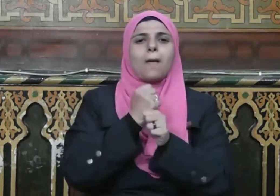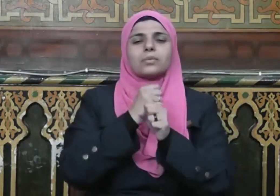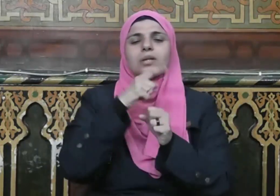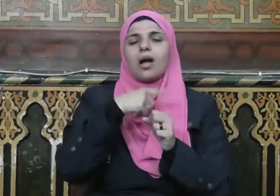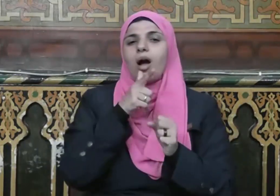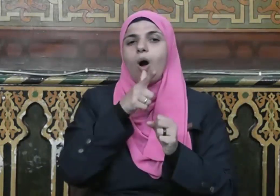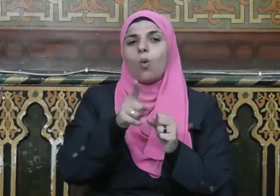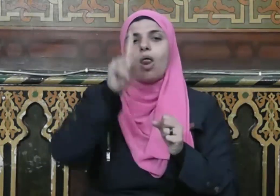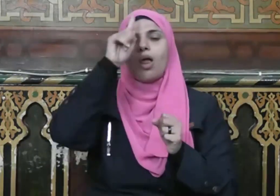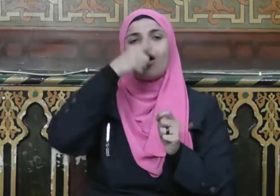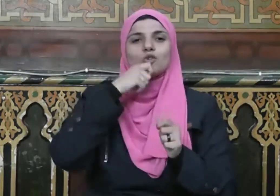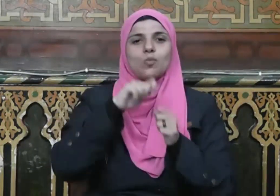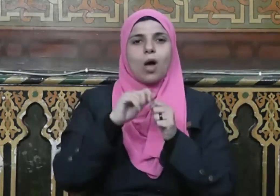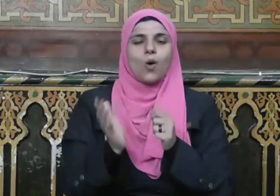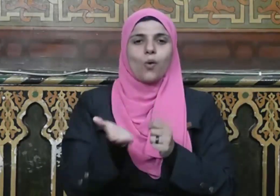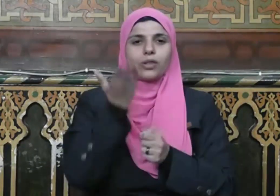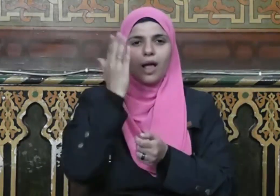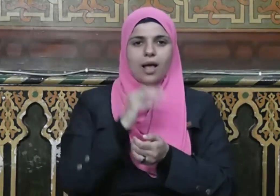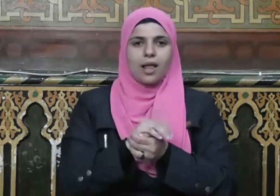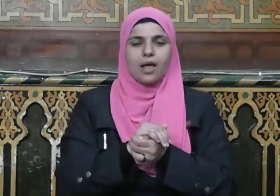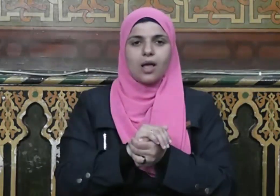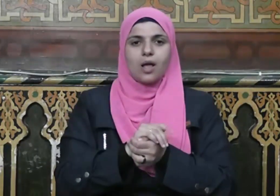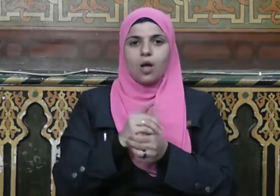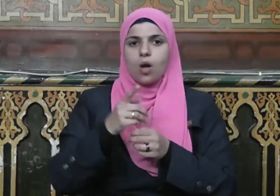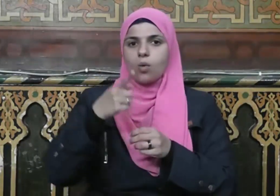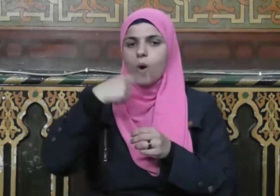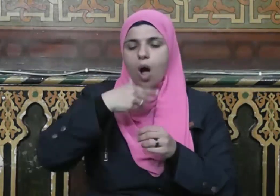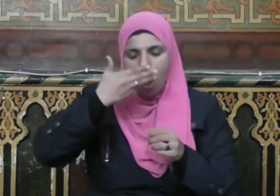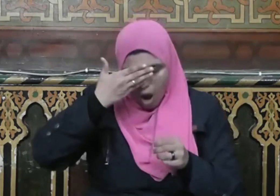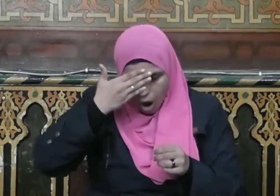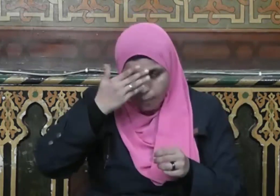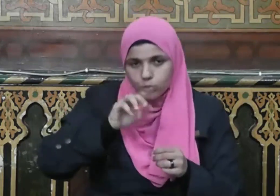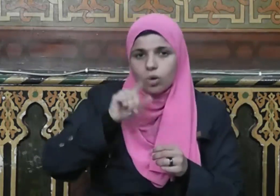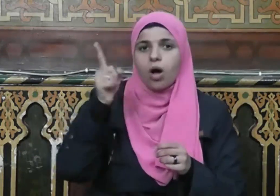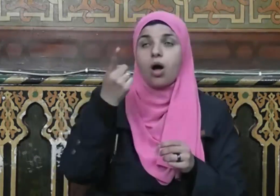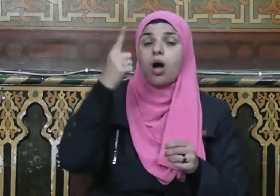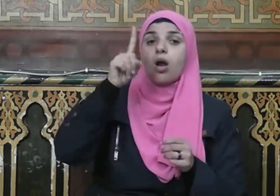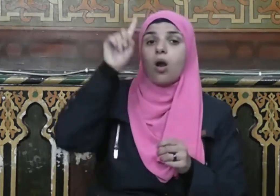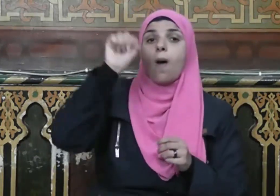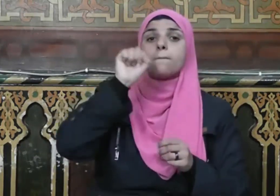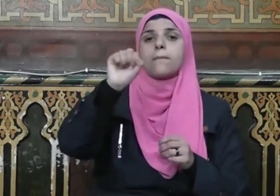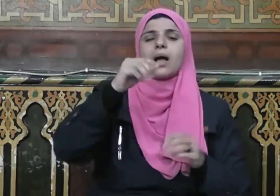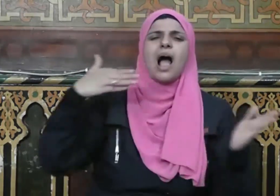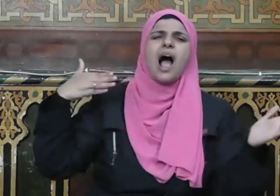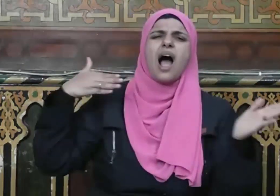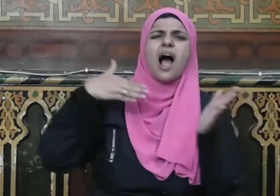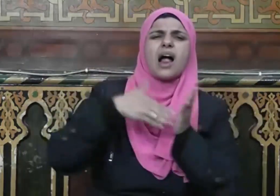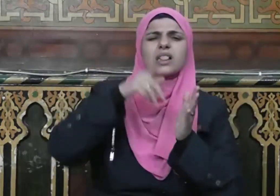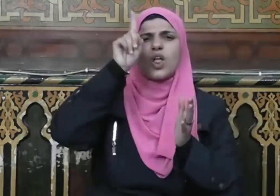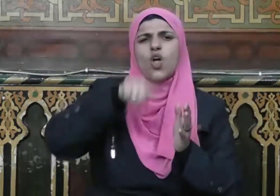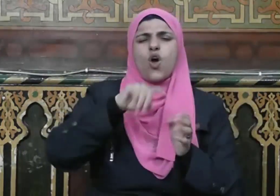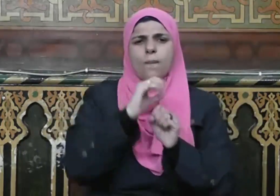الله تعالى واعبد ربك حتى يأتيك اليقين وامتفال